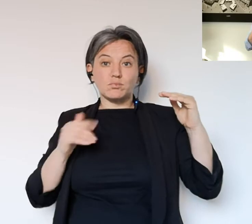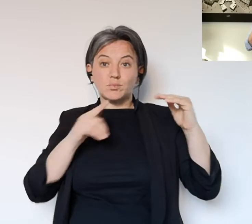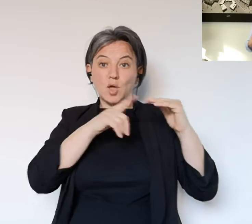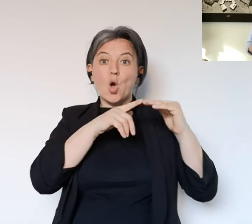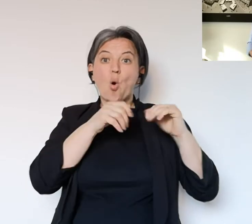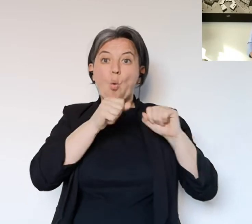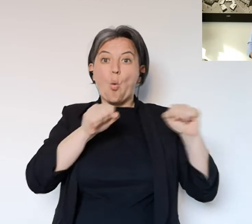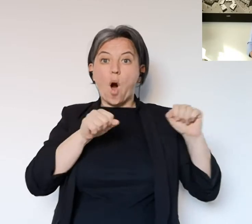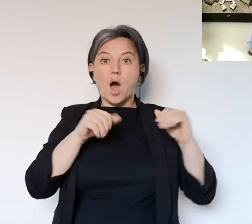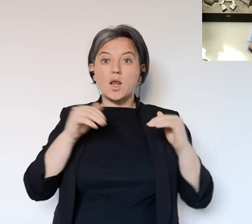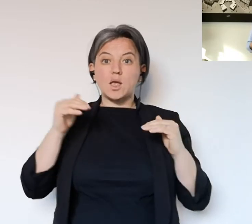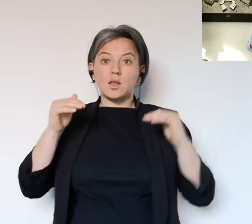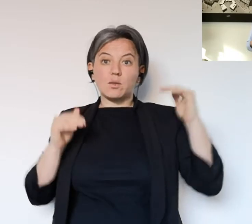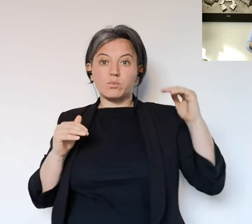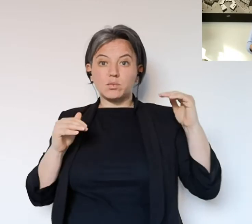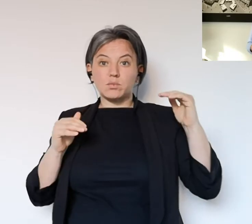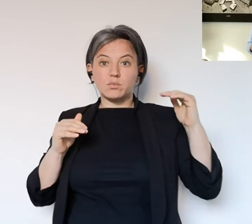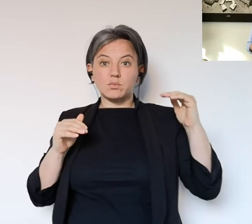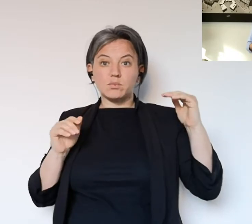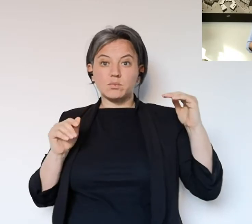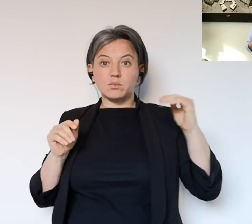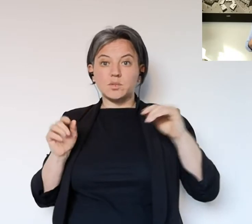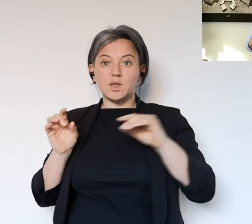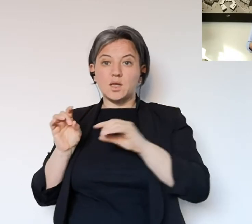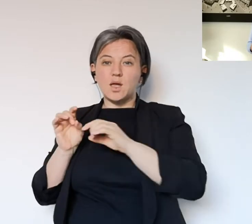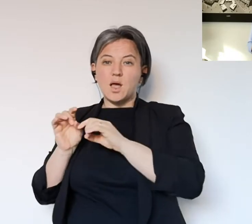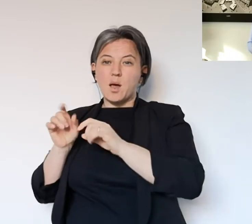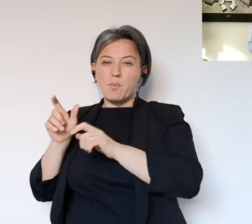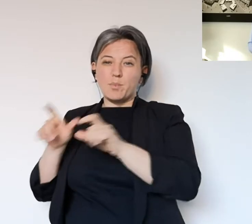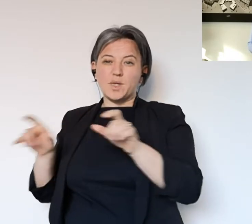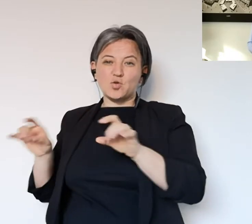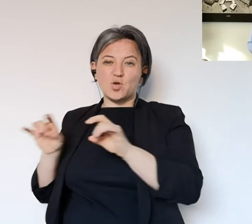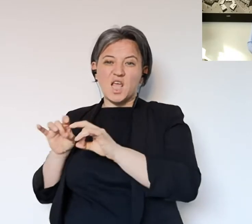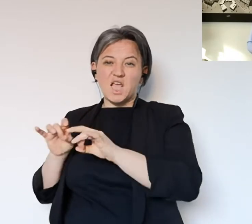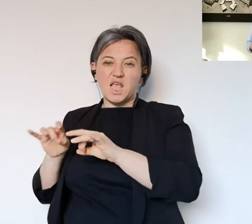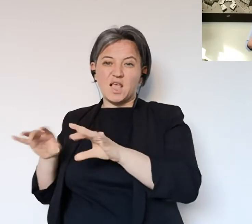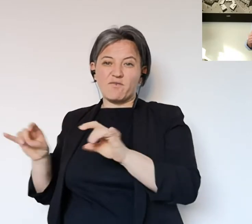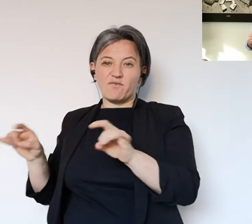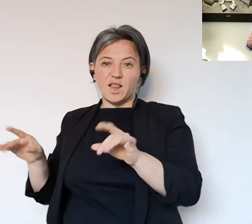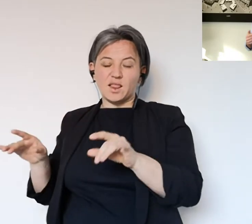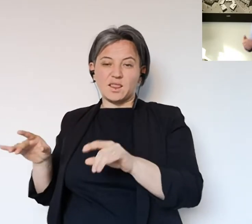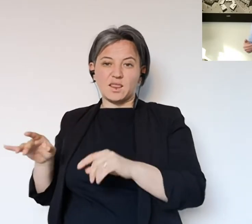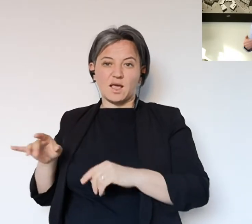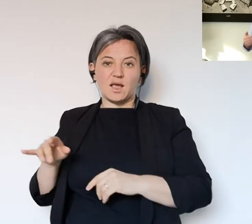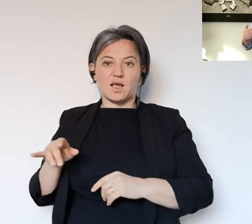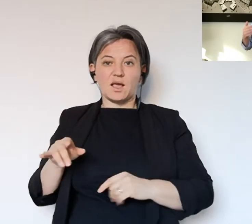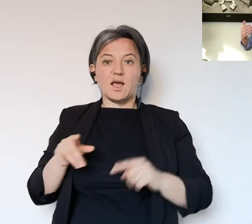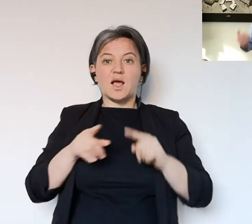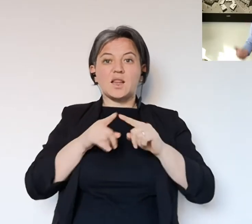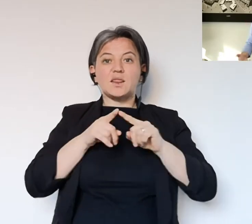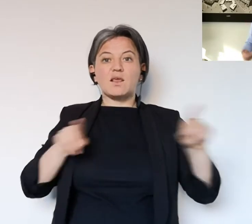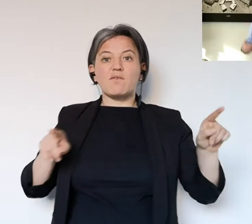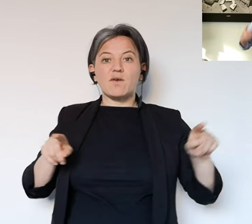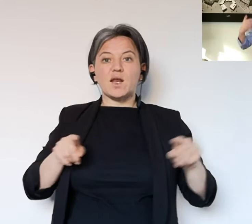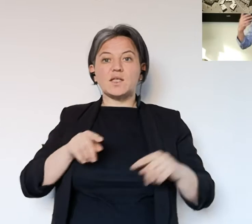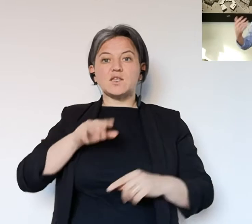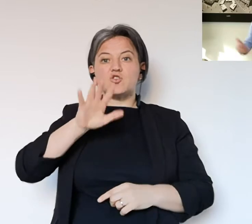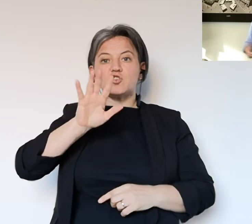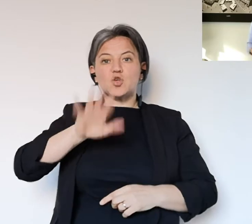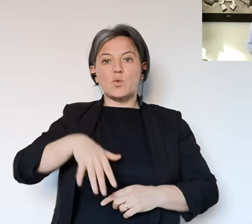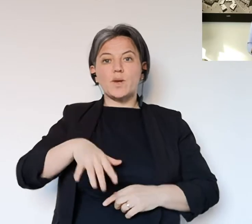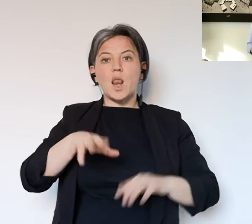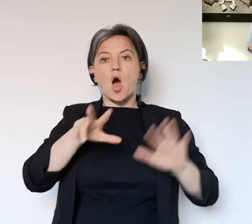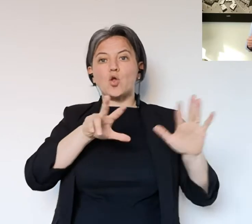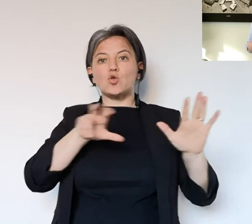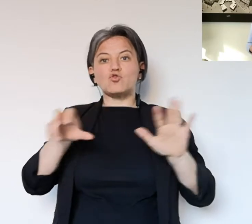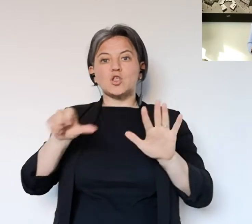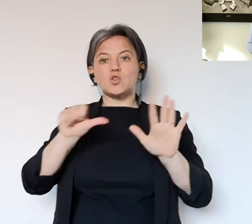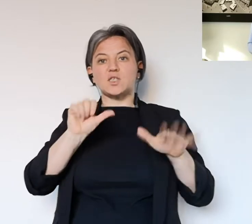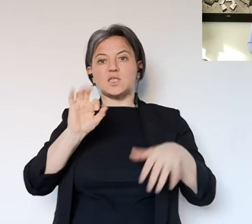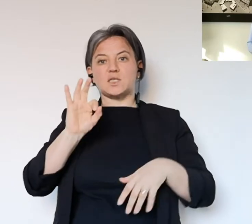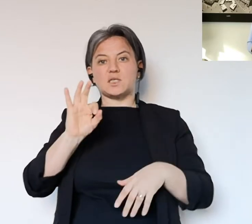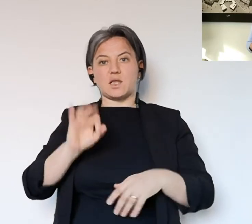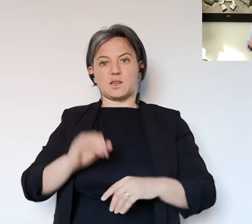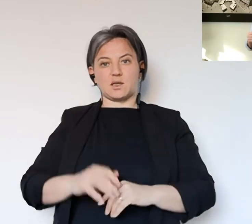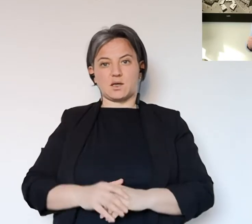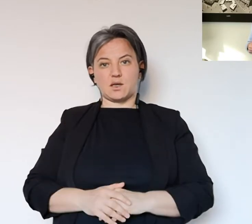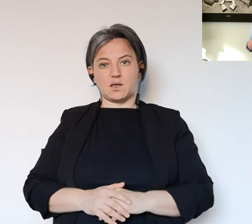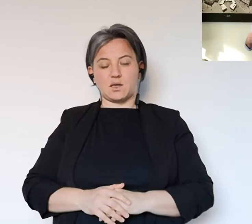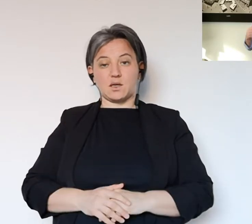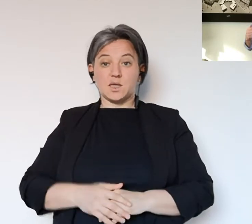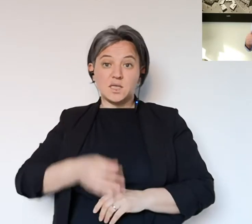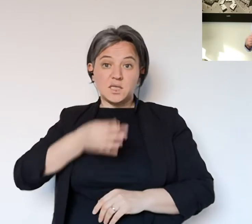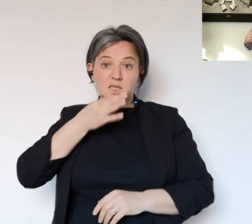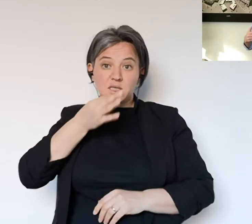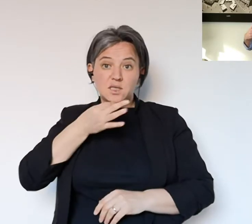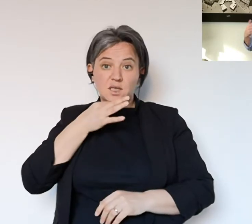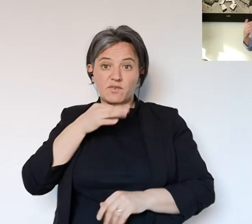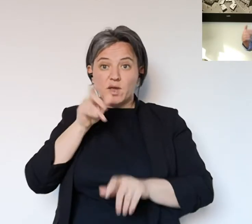un numero di guariti che eccede il numero dei cosiddetti infetti attivi di